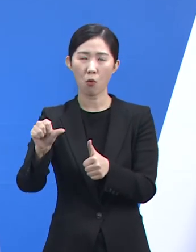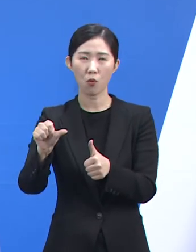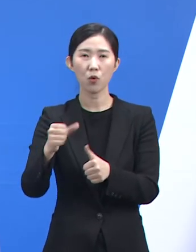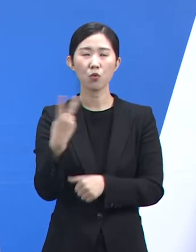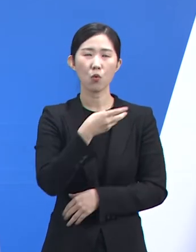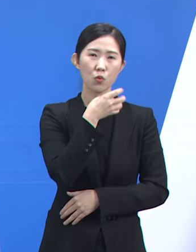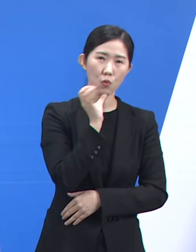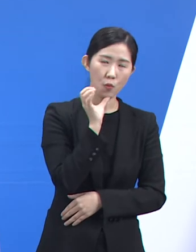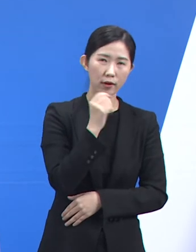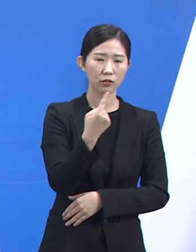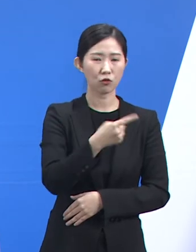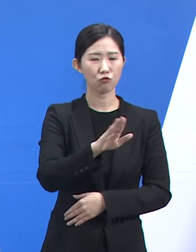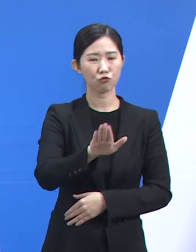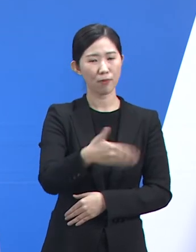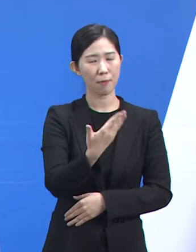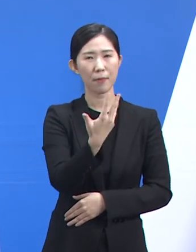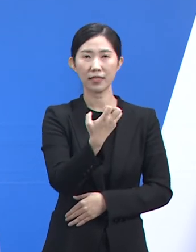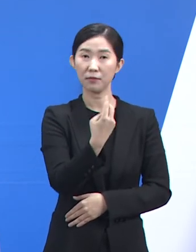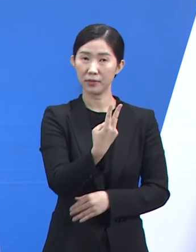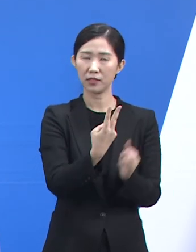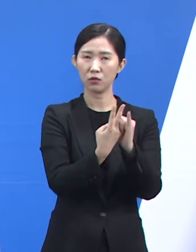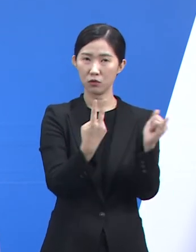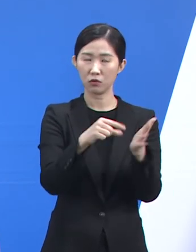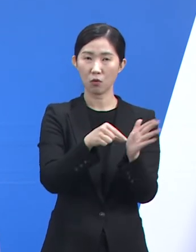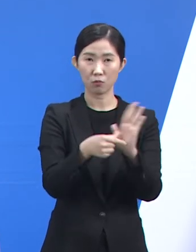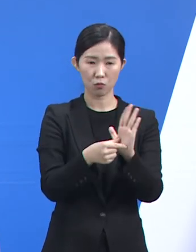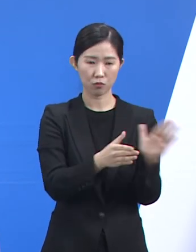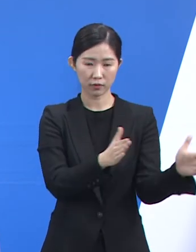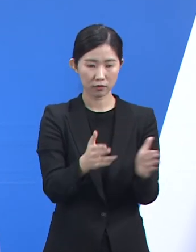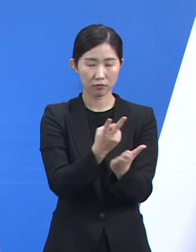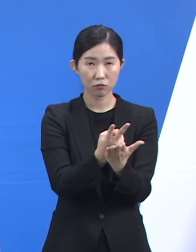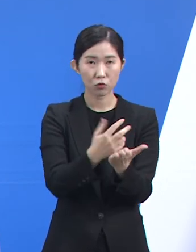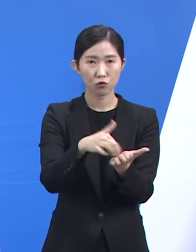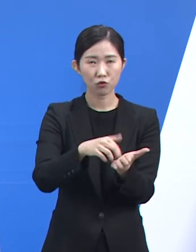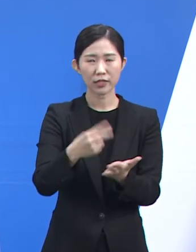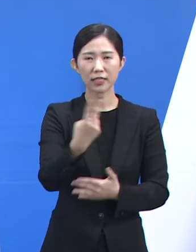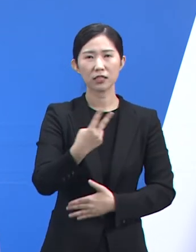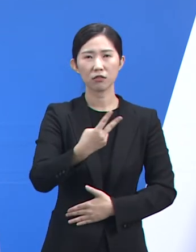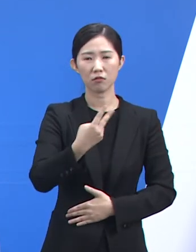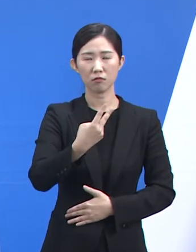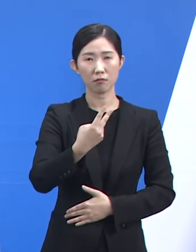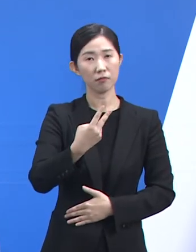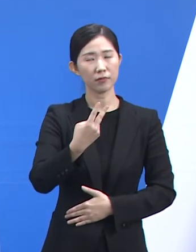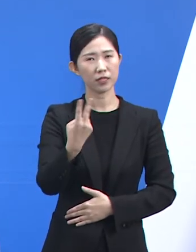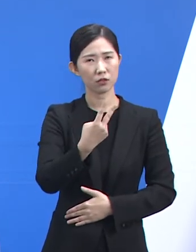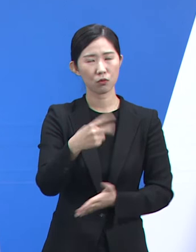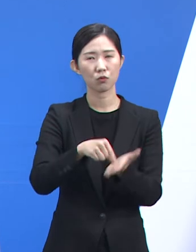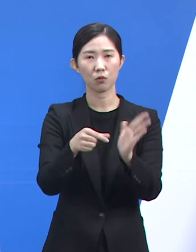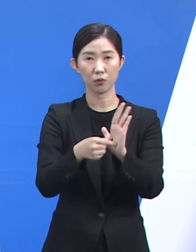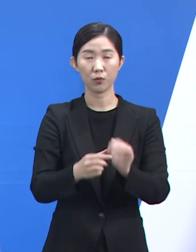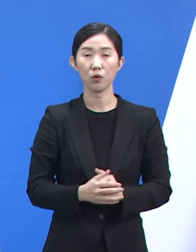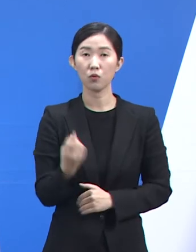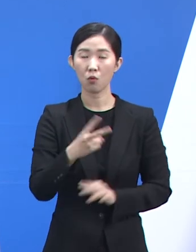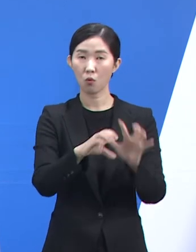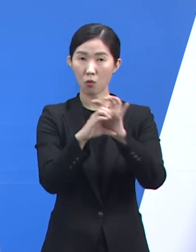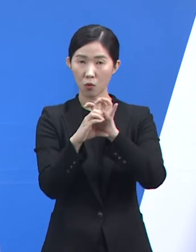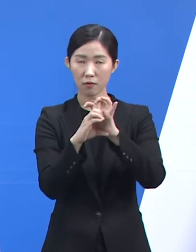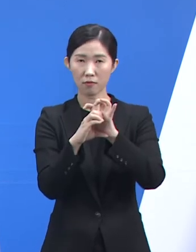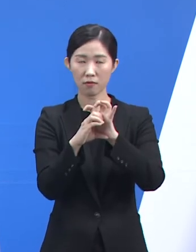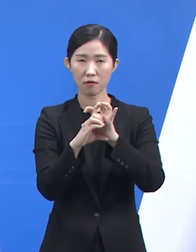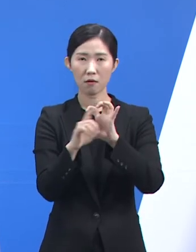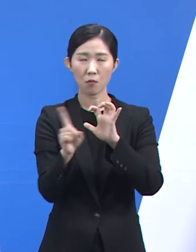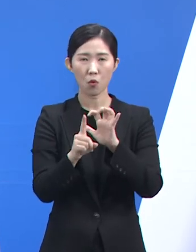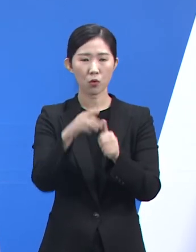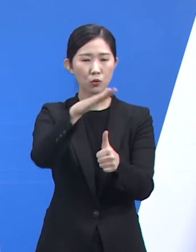1182병상 등 총 2265병상을 확보하고 있습니다. 그리고 코로나19 소아특화